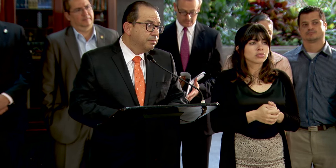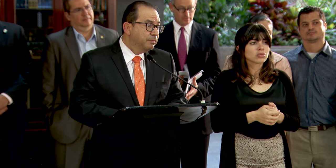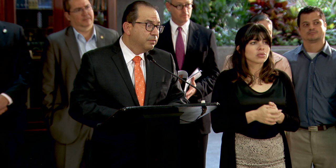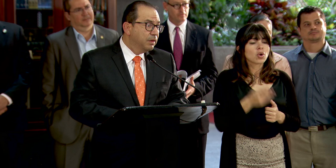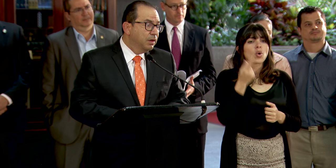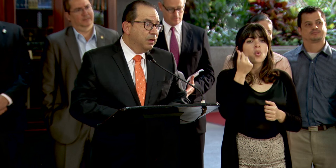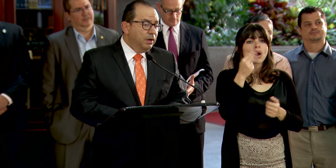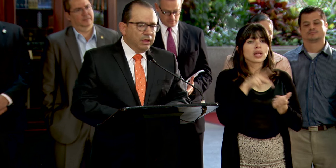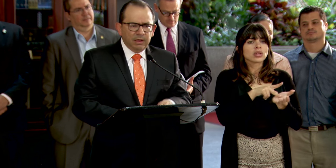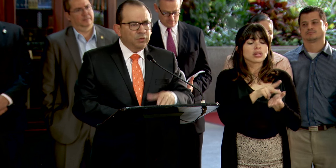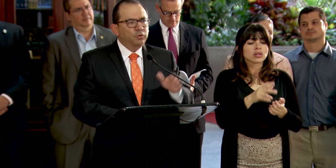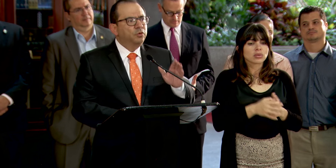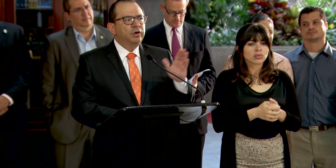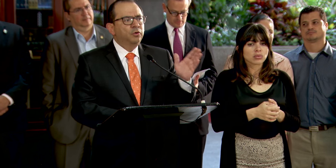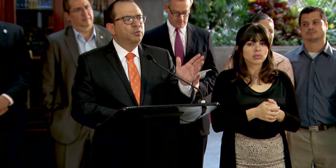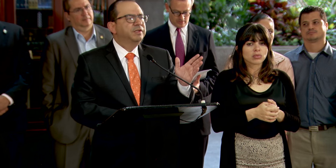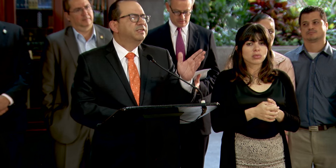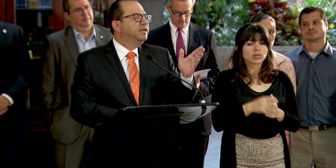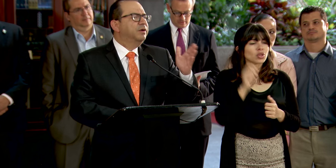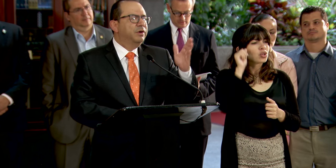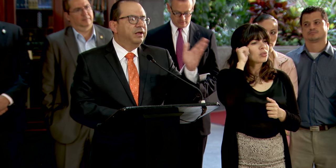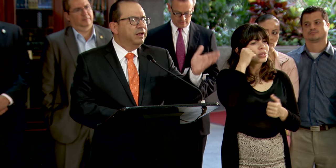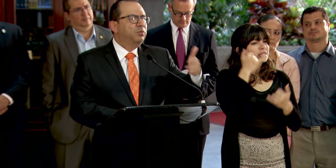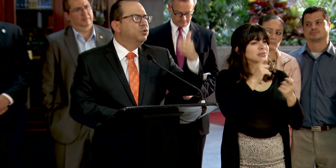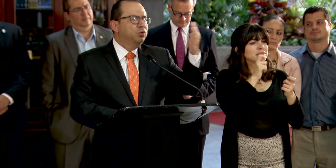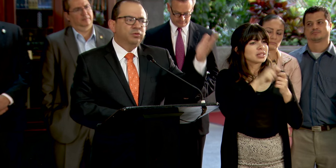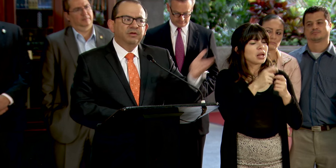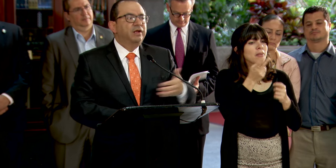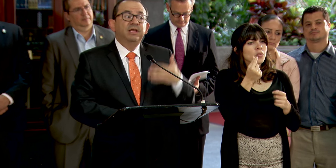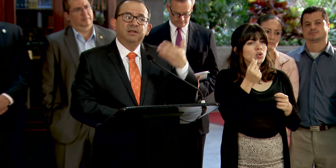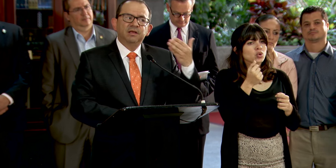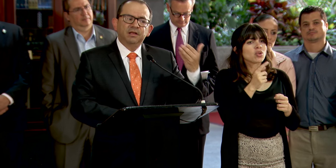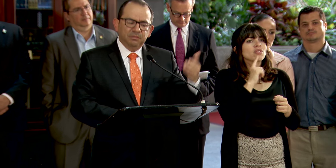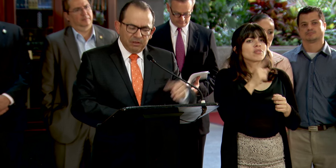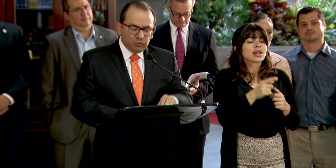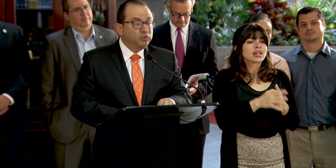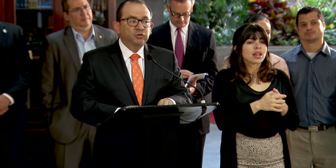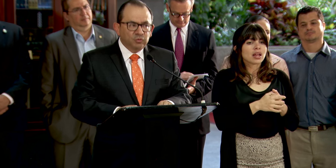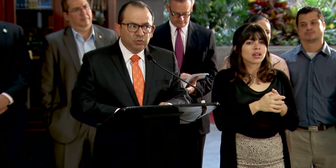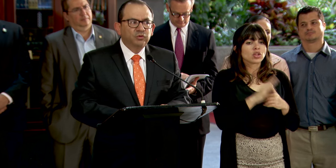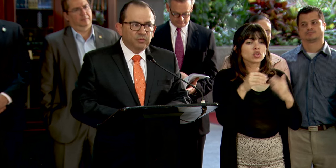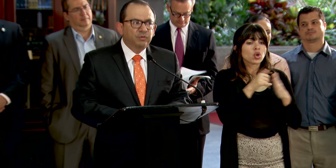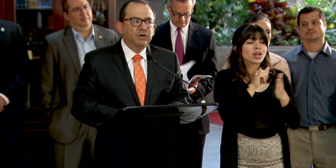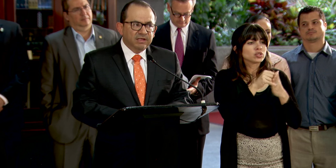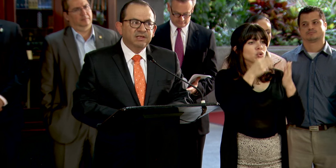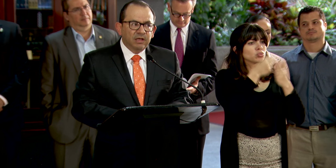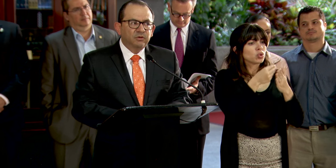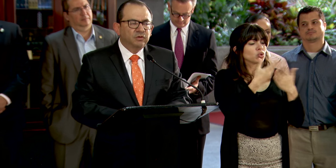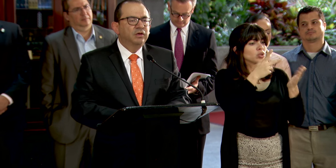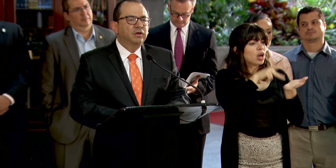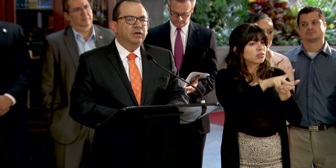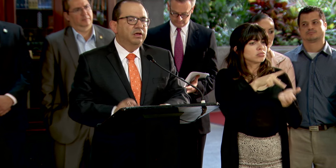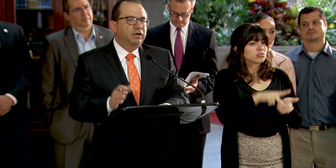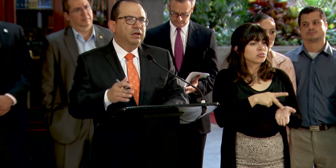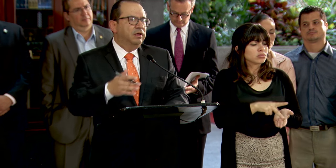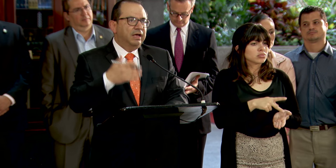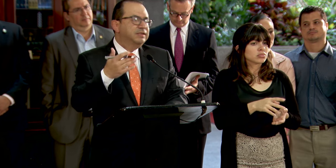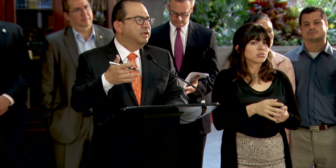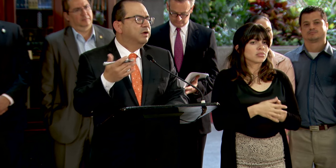¿Cuánto? No le logro precisar ahora el monto. En realidad, todos esos montos fueron cancelados